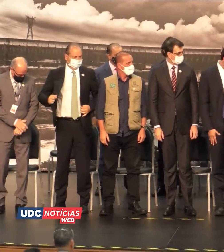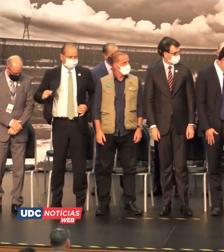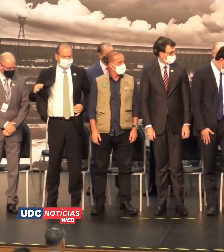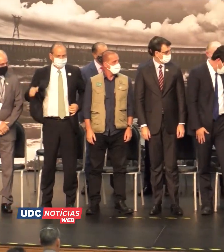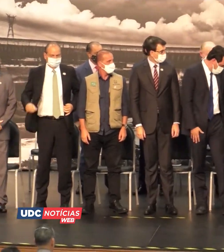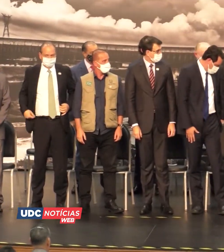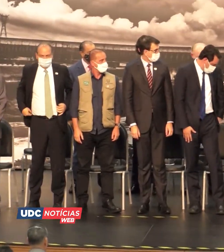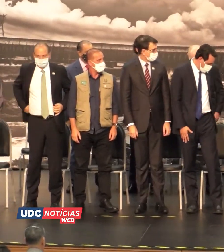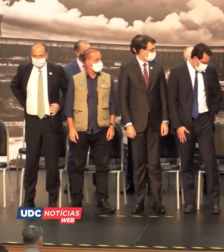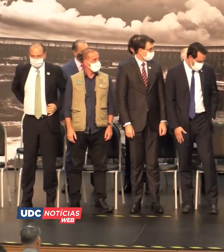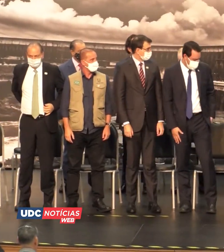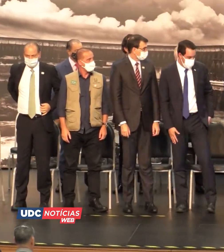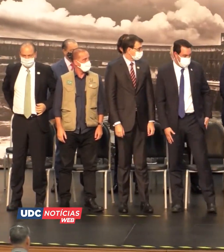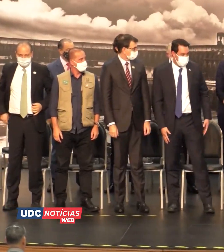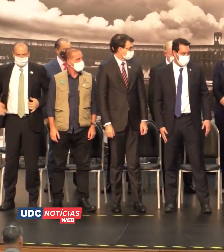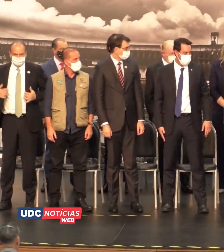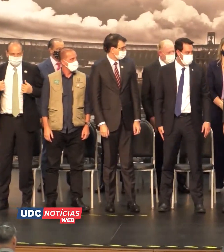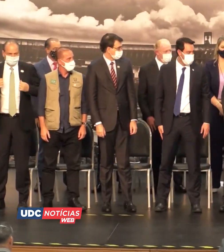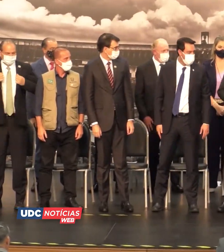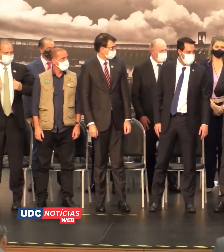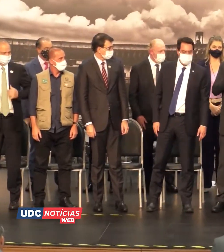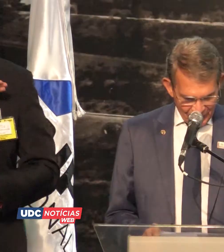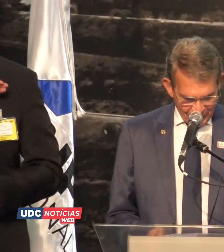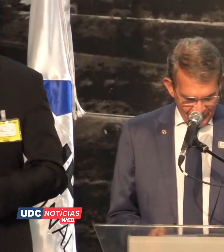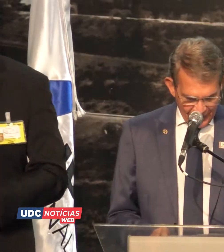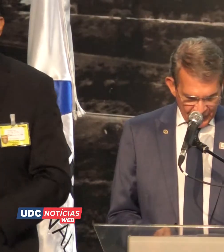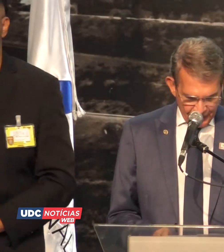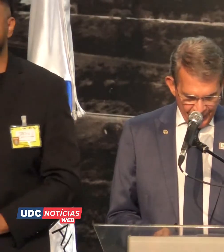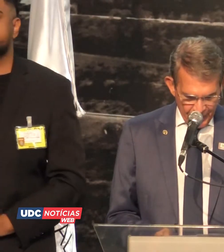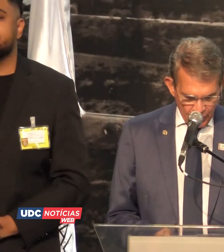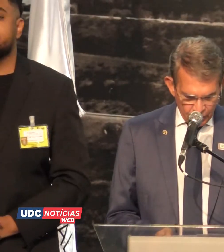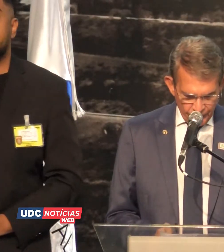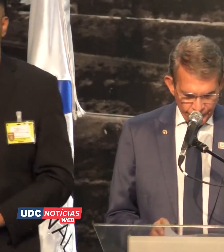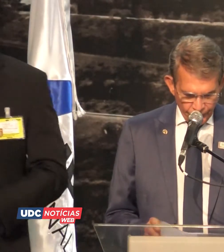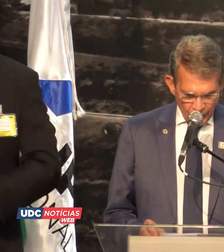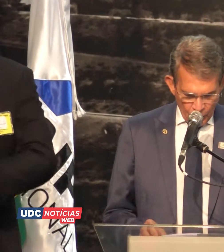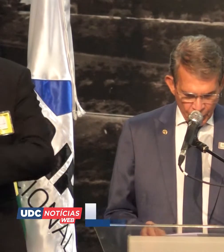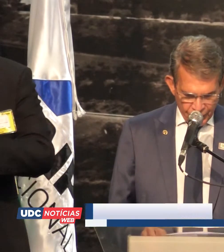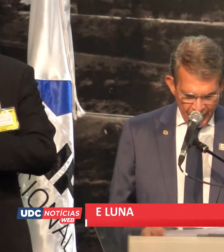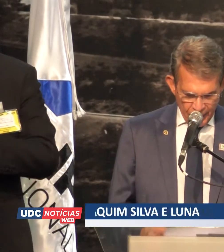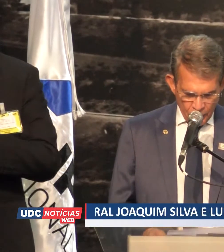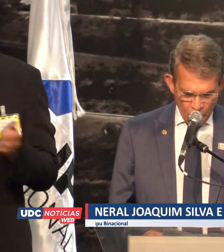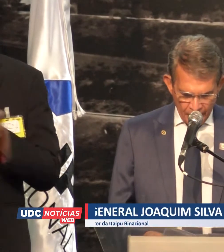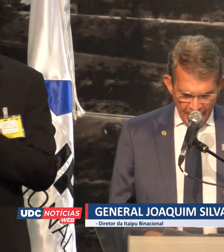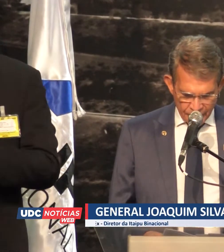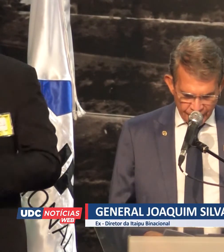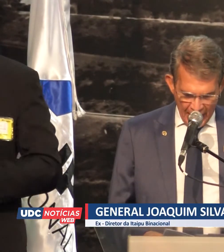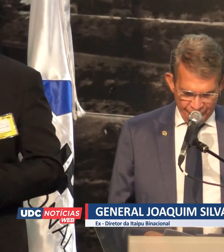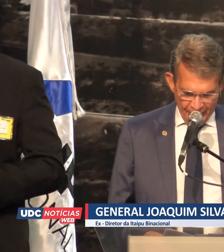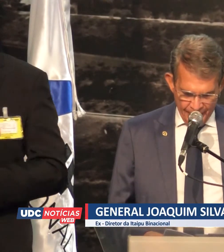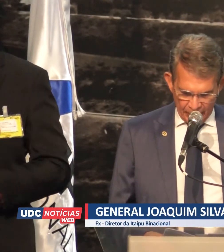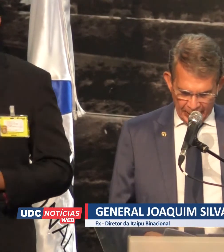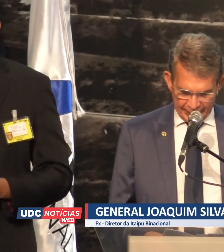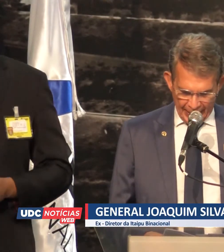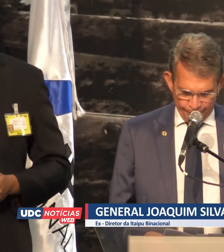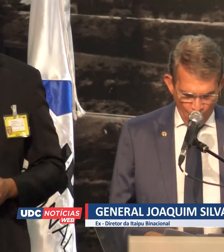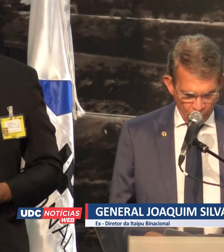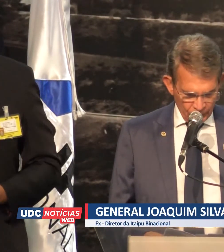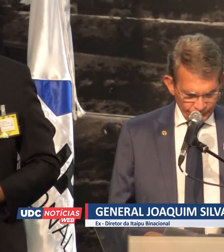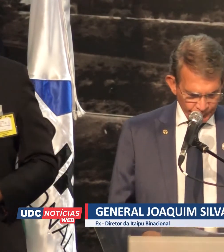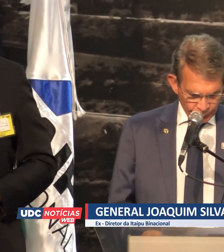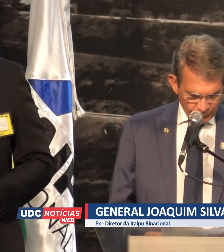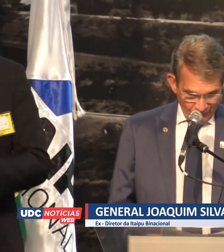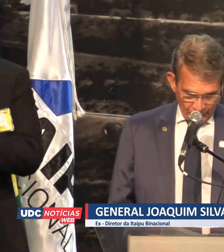e bastante aplaudido, o diretor se emocionou. Nesse período, usei o crachá vermelho da